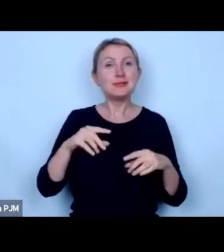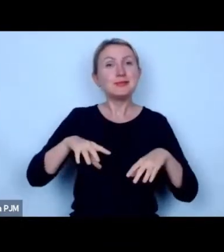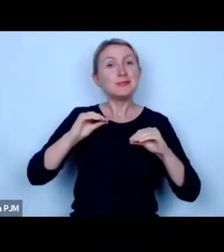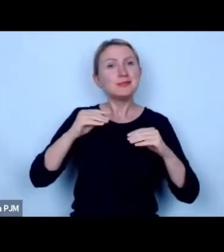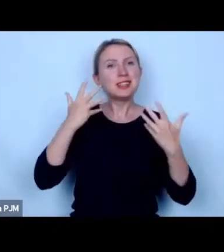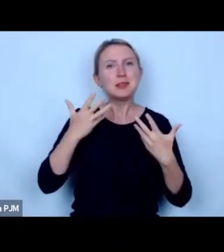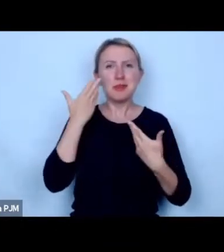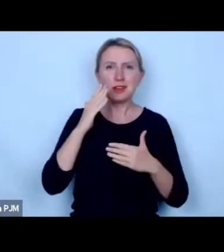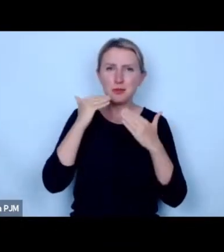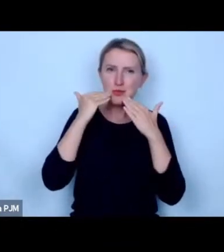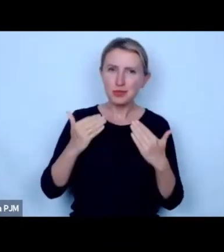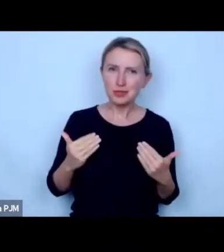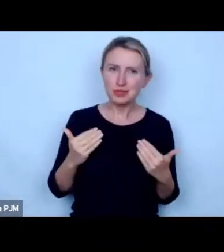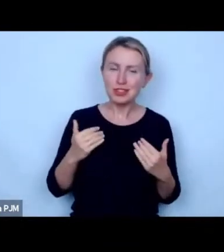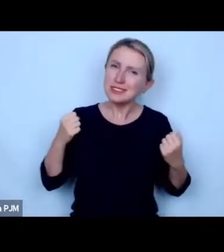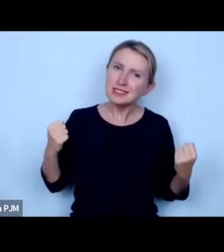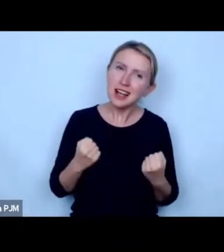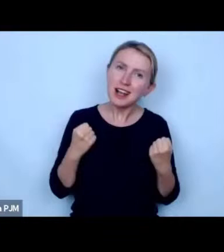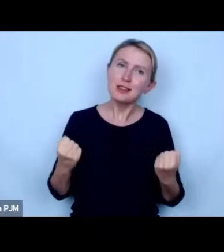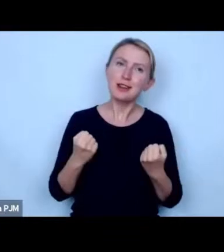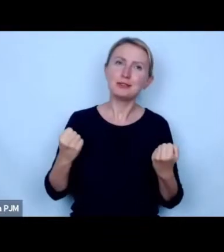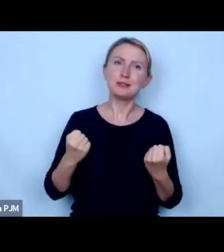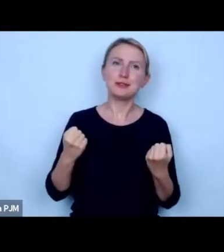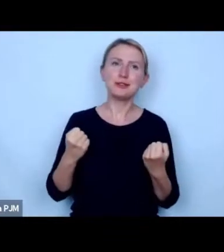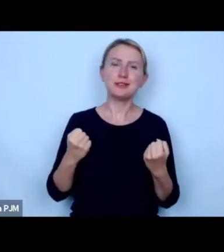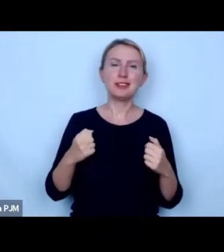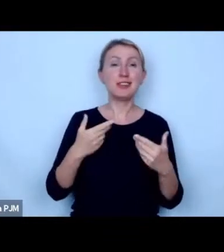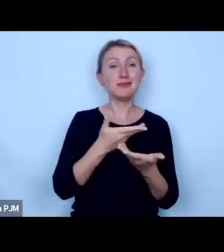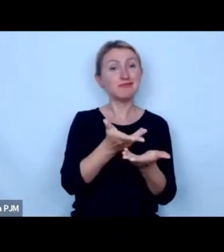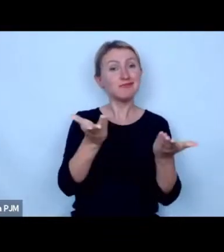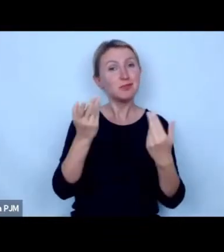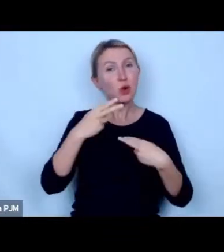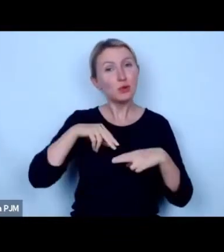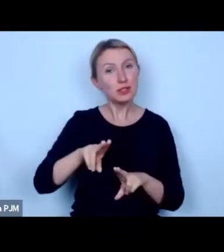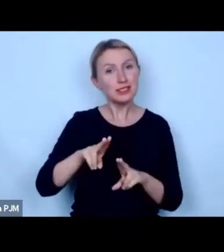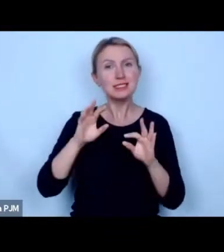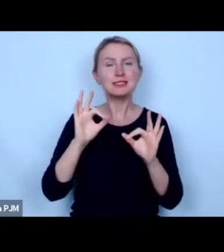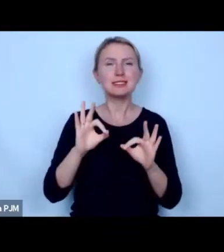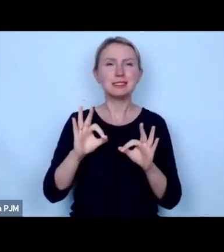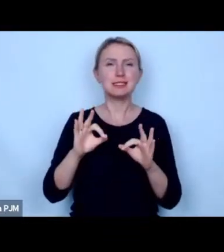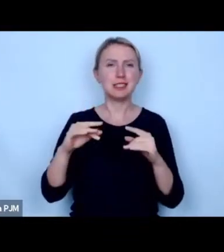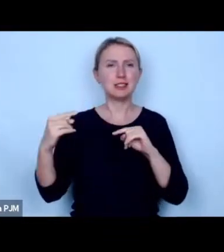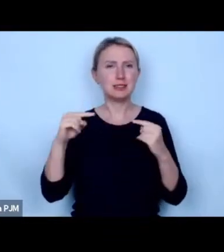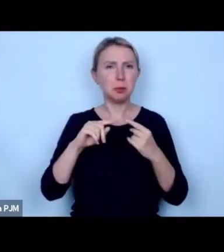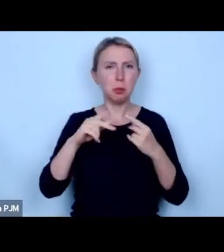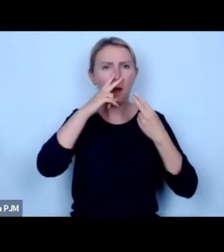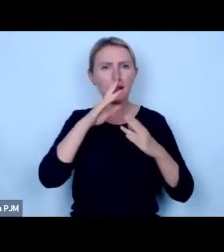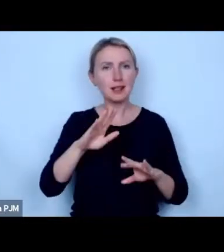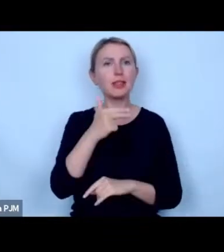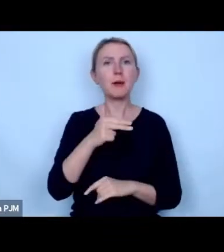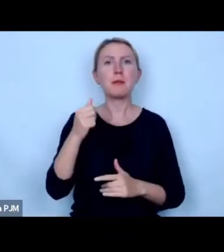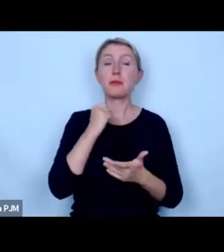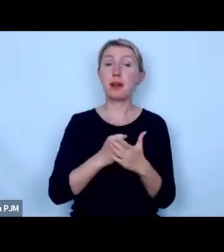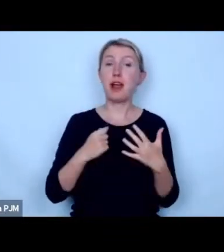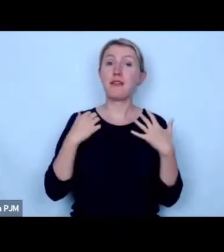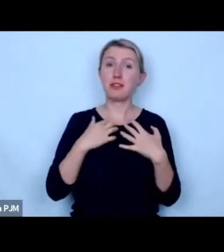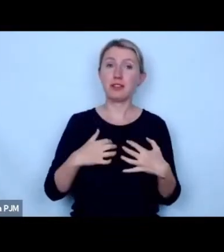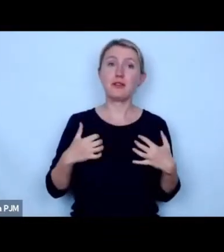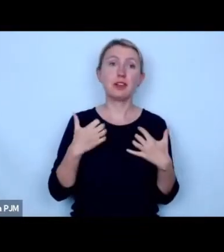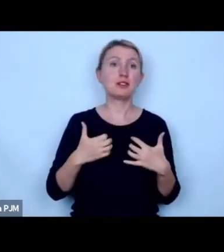chciałabym bardzo podziękować za zaangażowanie oraz Państwa uczestnictwo dzisiejsza sesja pokazała nam że temat praw zwierząt jest